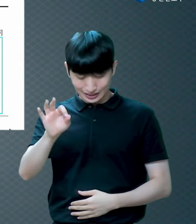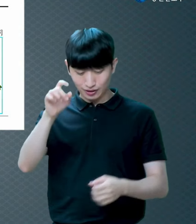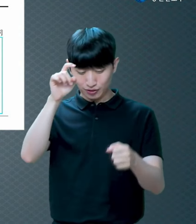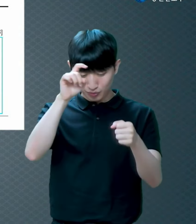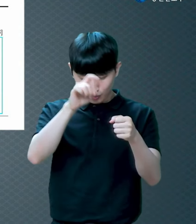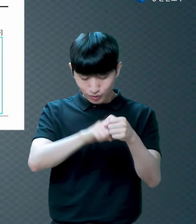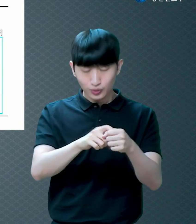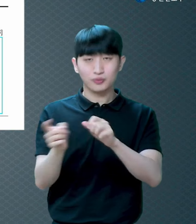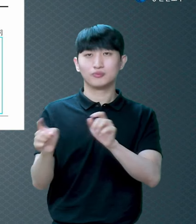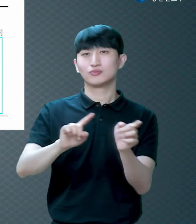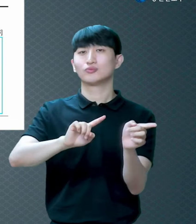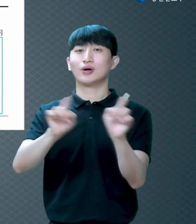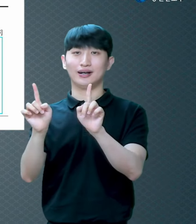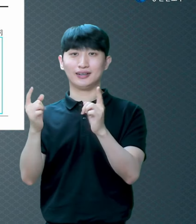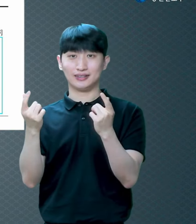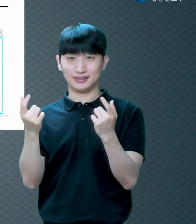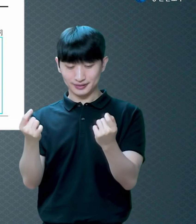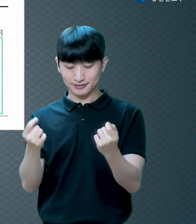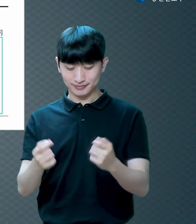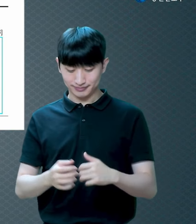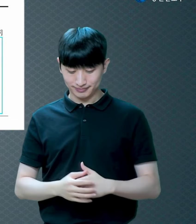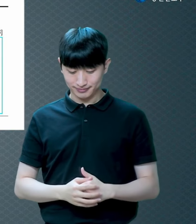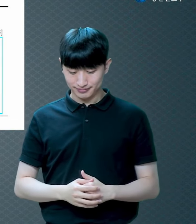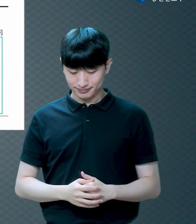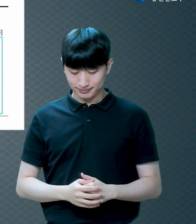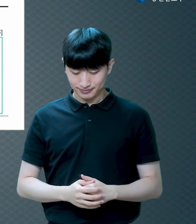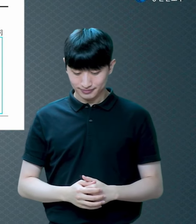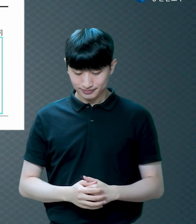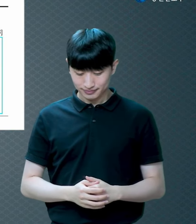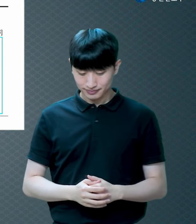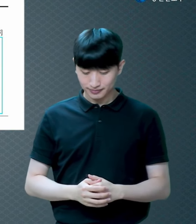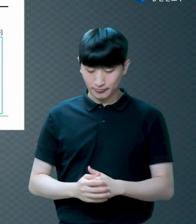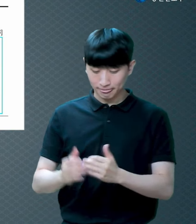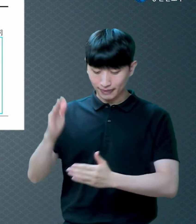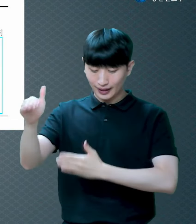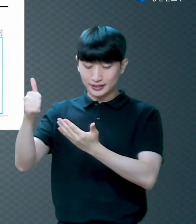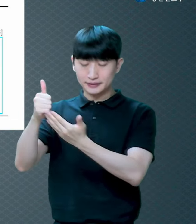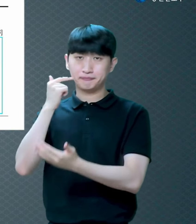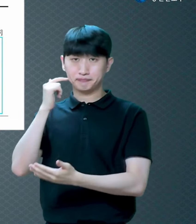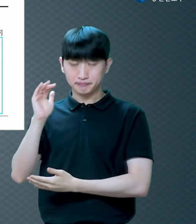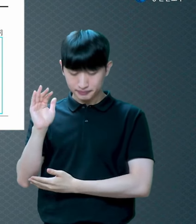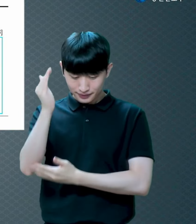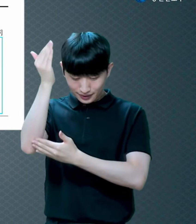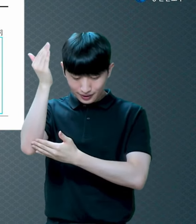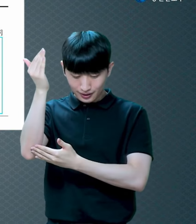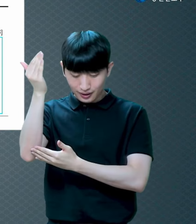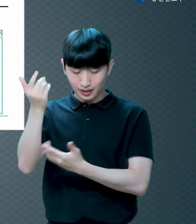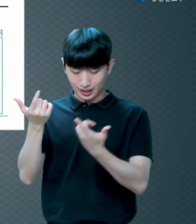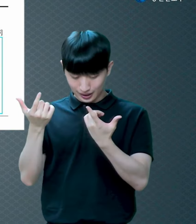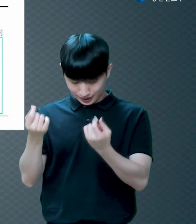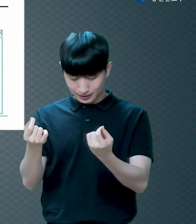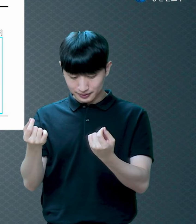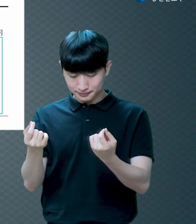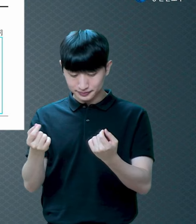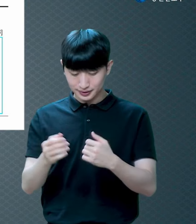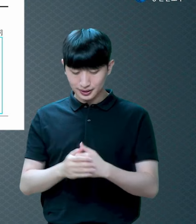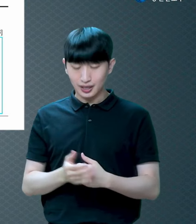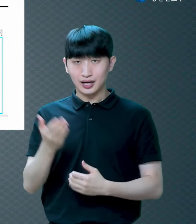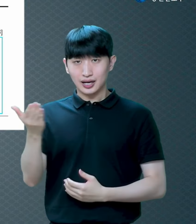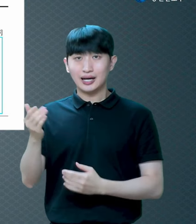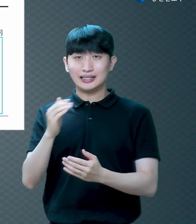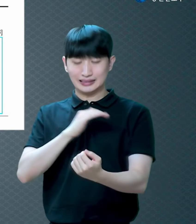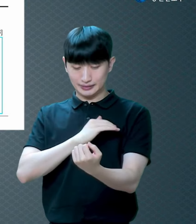이는 하나님의 영광의 광채시오 그 본체의 형상이시라 그의